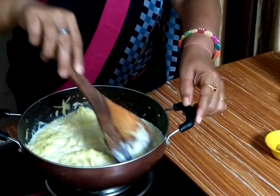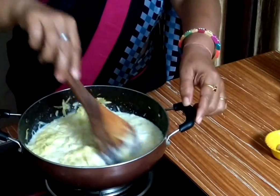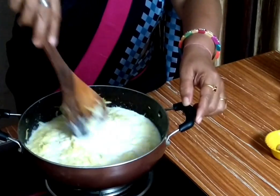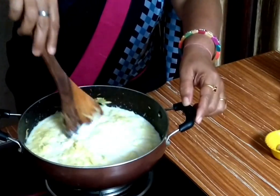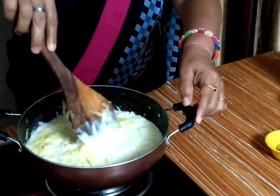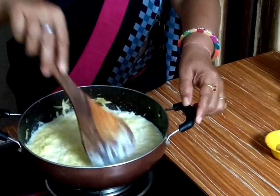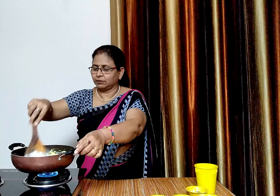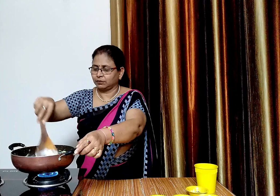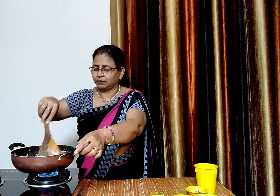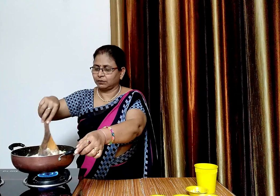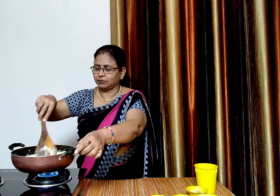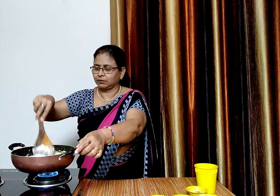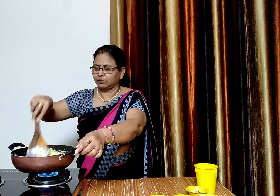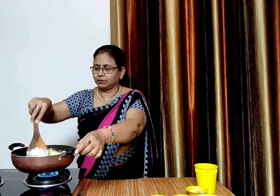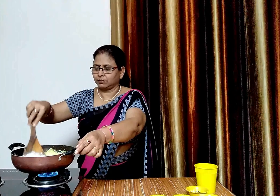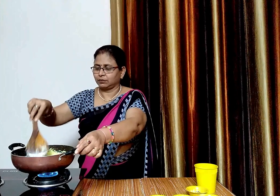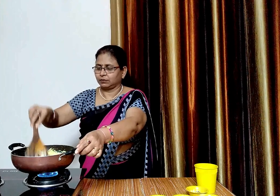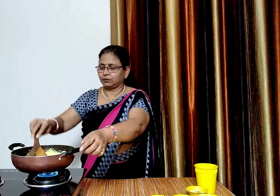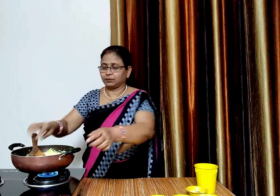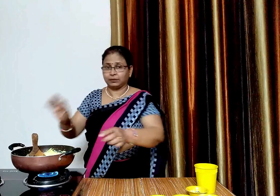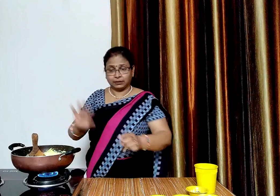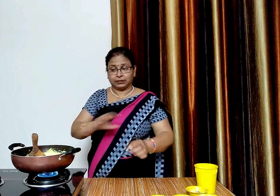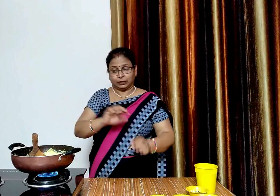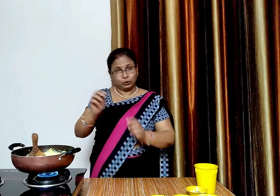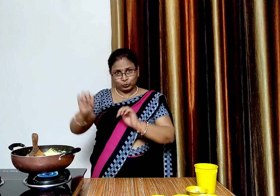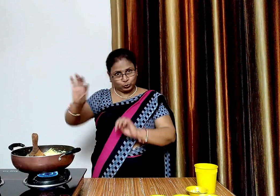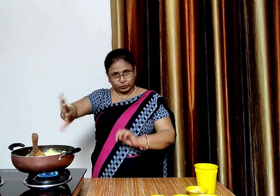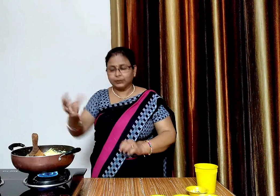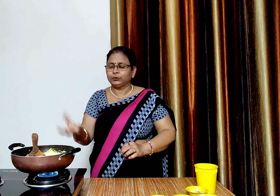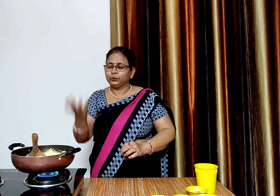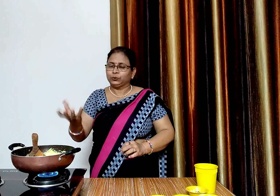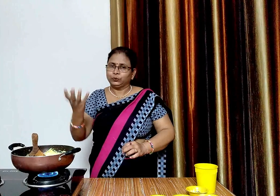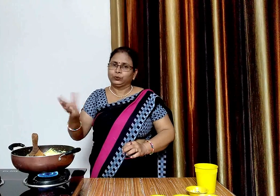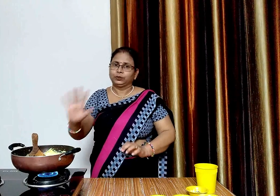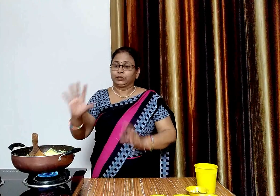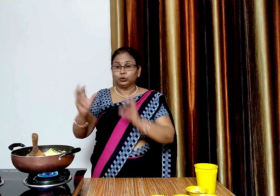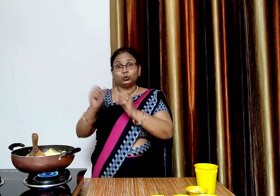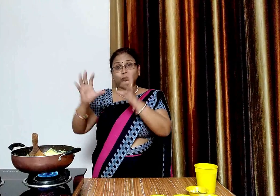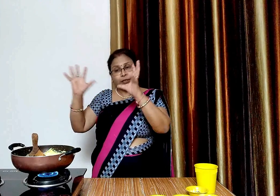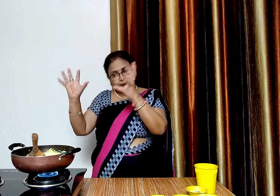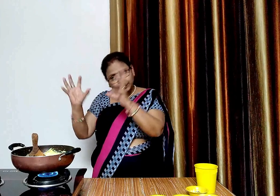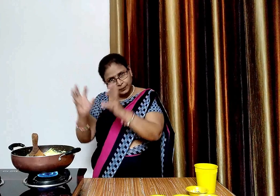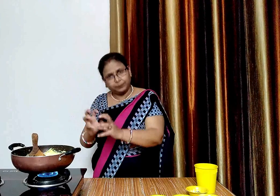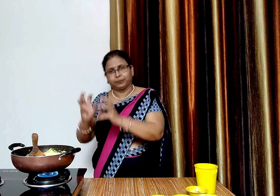और दूड को अच्छे से उबनने देंगे इसे तब तक उबनने देंगे तब तक दूड डाले से कमना हो जाए